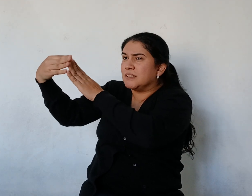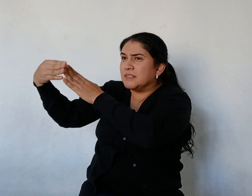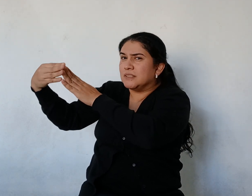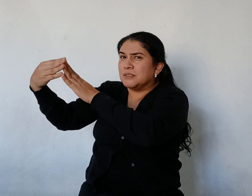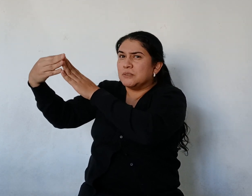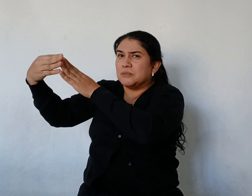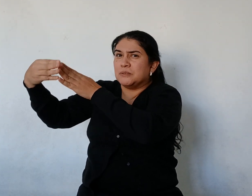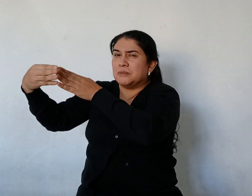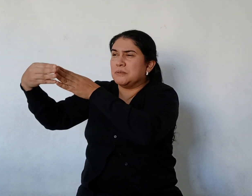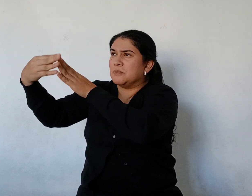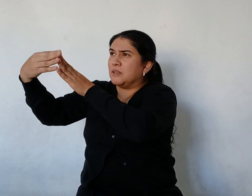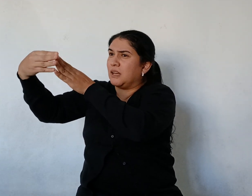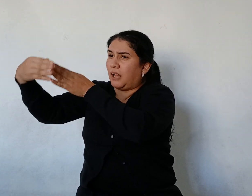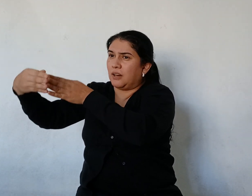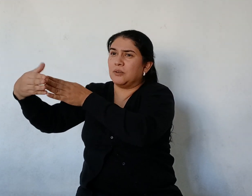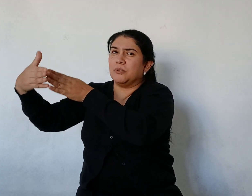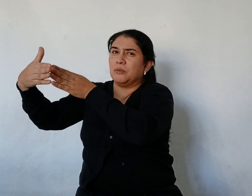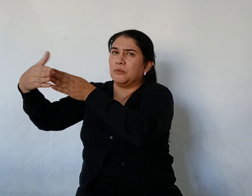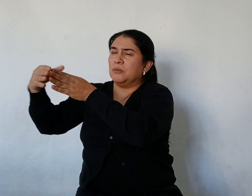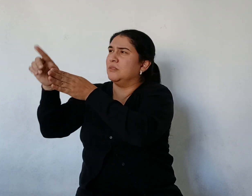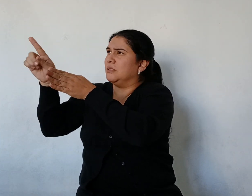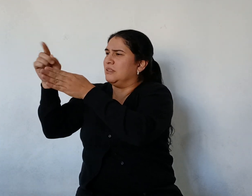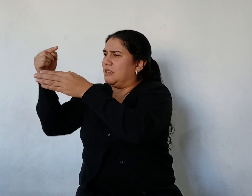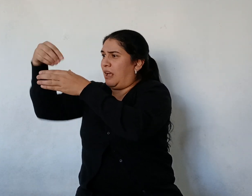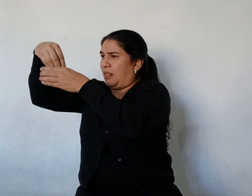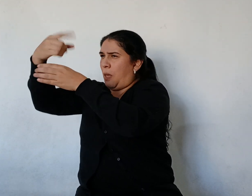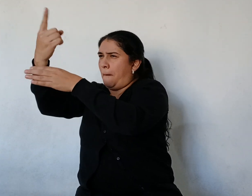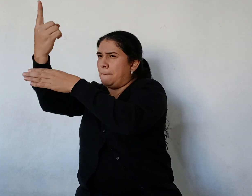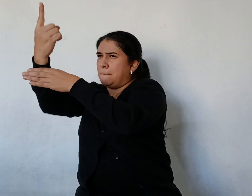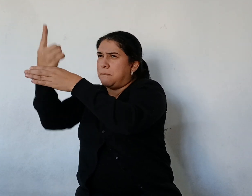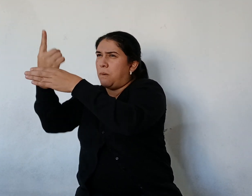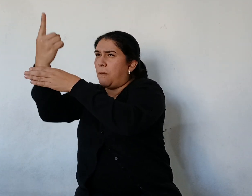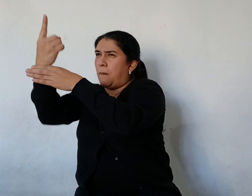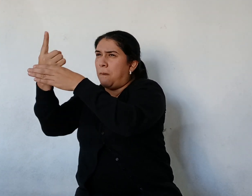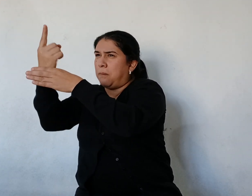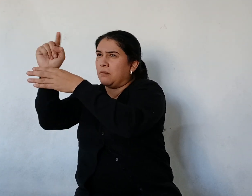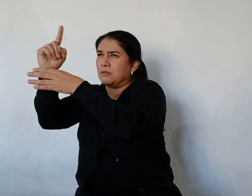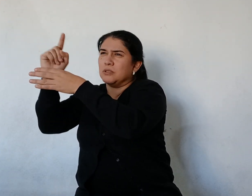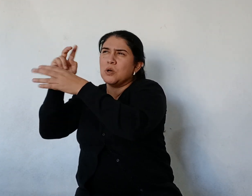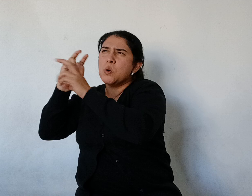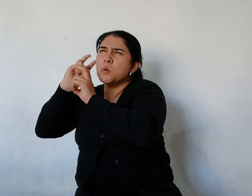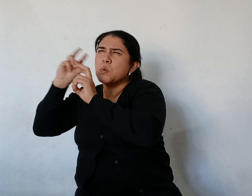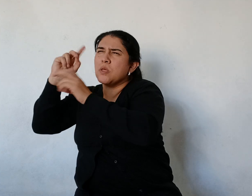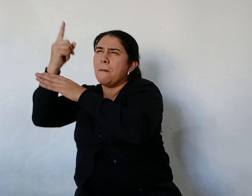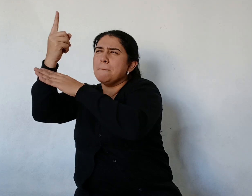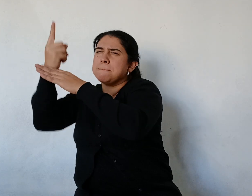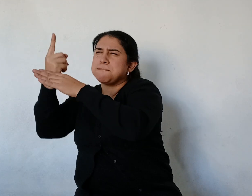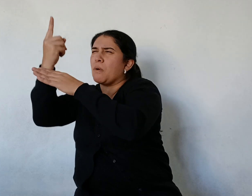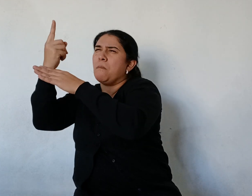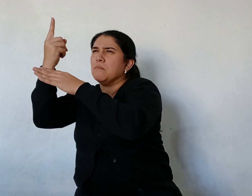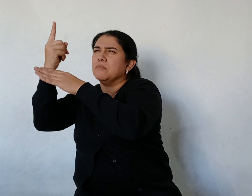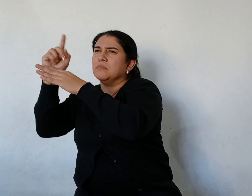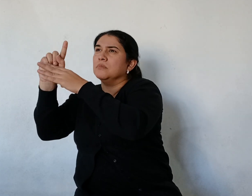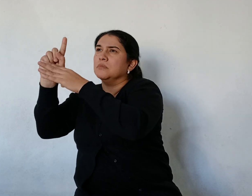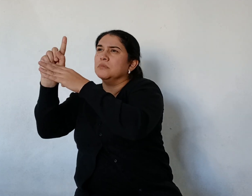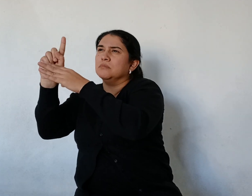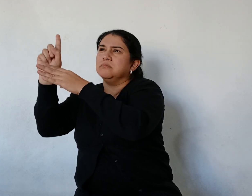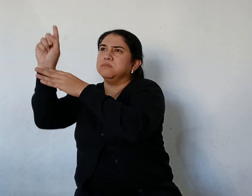salió Una gran nube blanca de uva Sonó un terrible estampido Y una enorme bala de cañón Cayó en